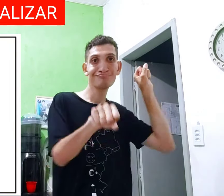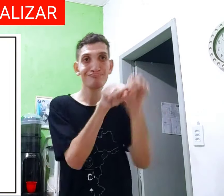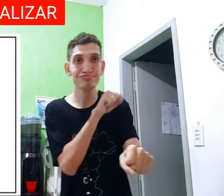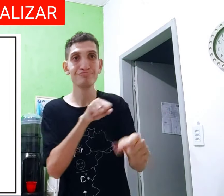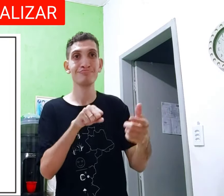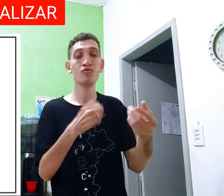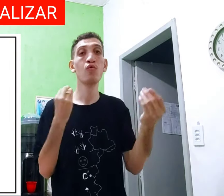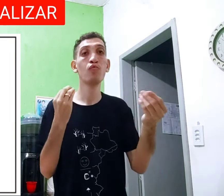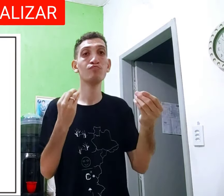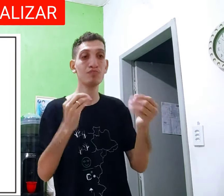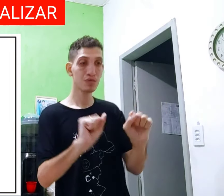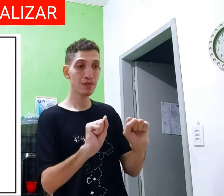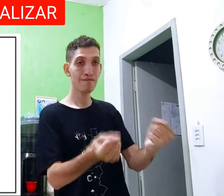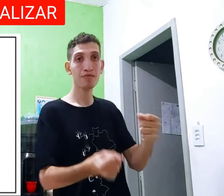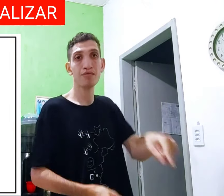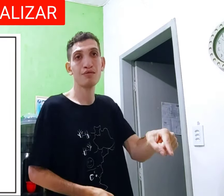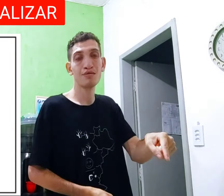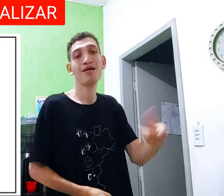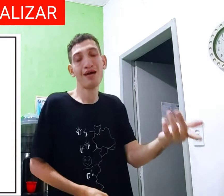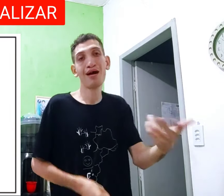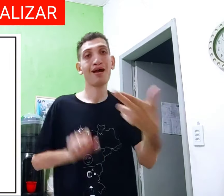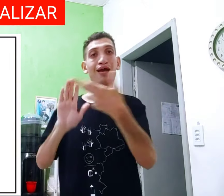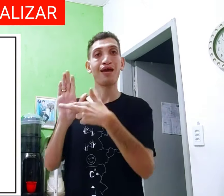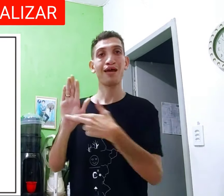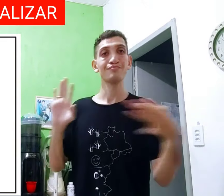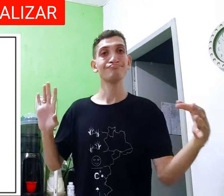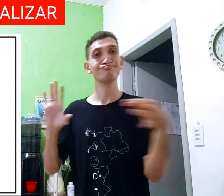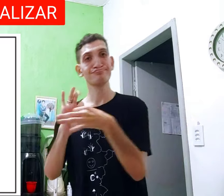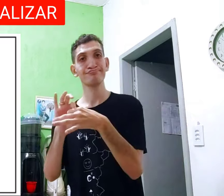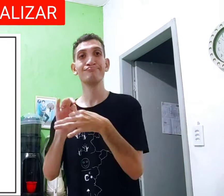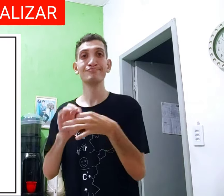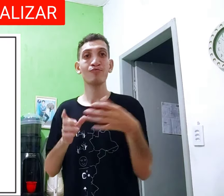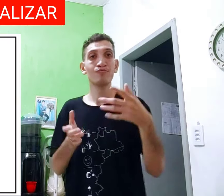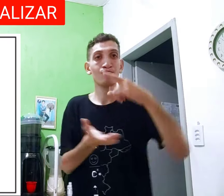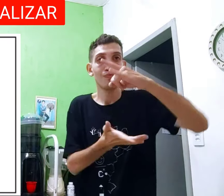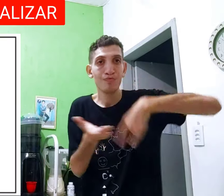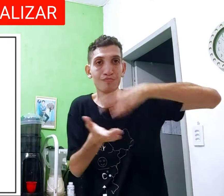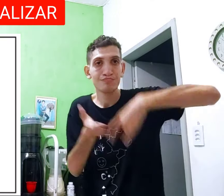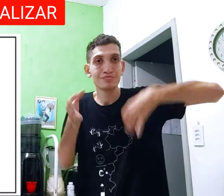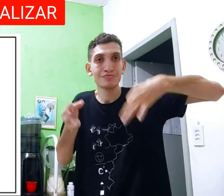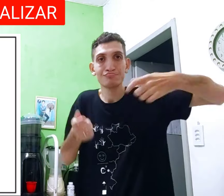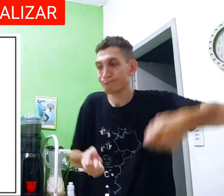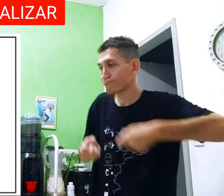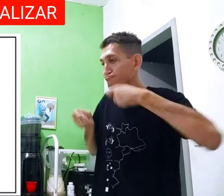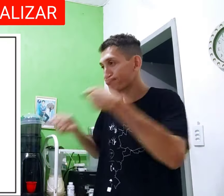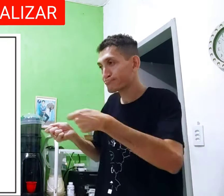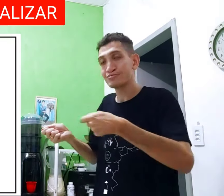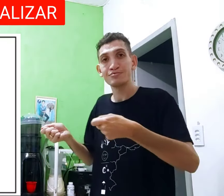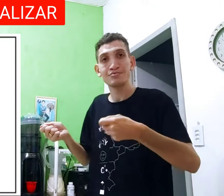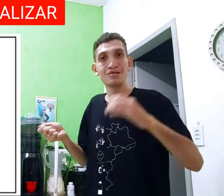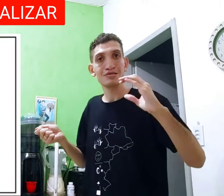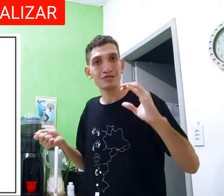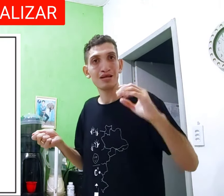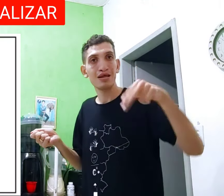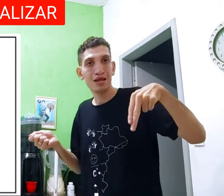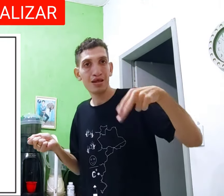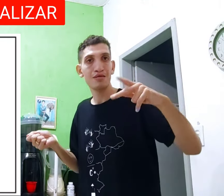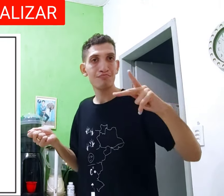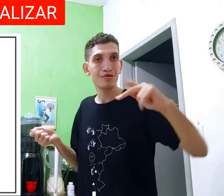mais seguro, evitar ouvintes, prejudicar, depender o local, então, institucionalizar é o que? Documentos, entregar,